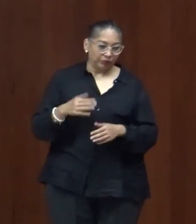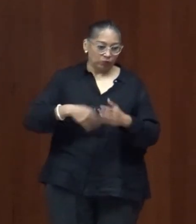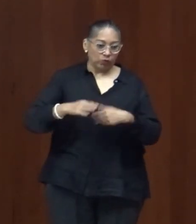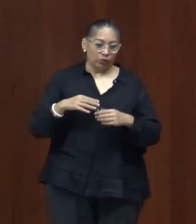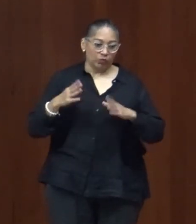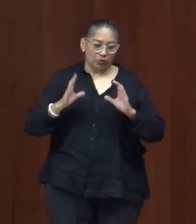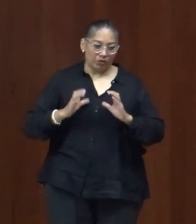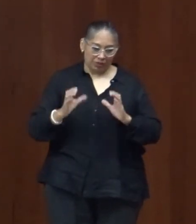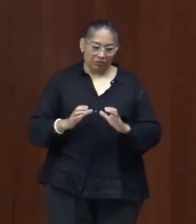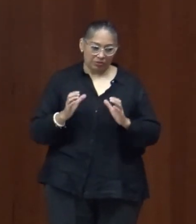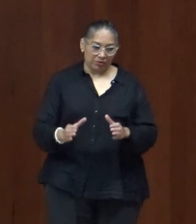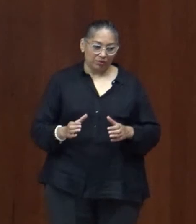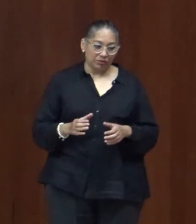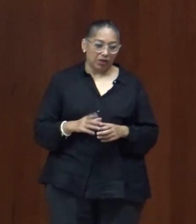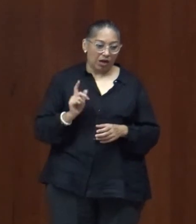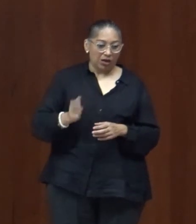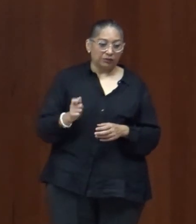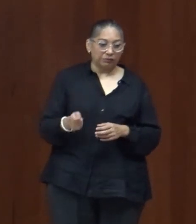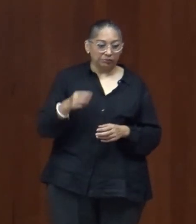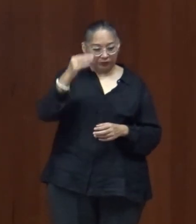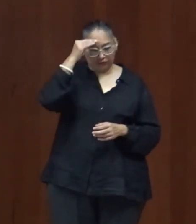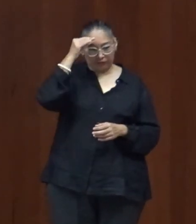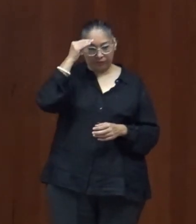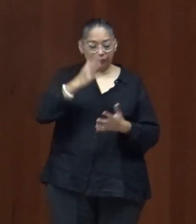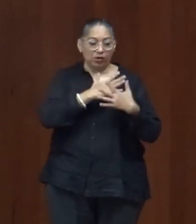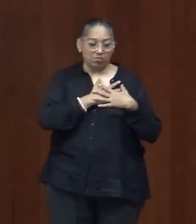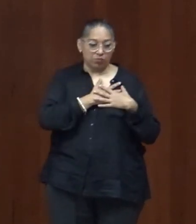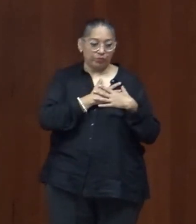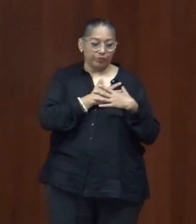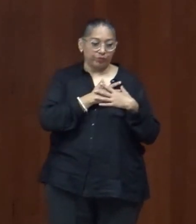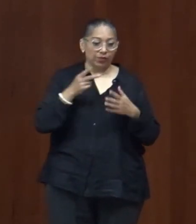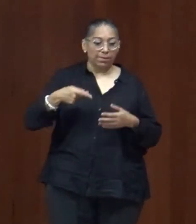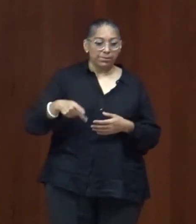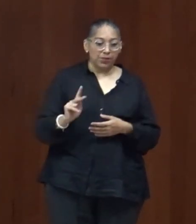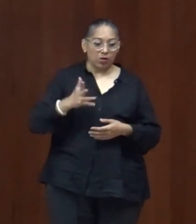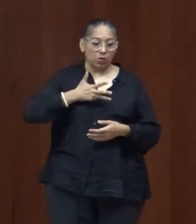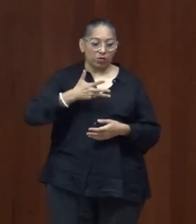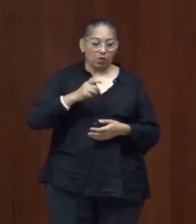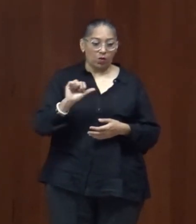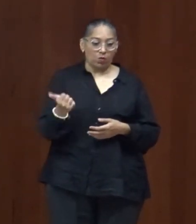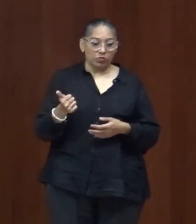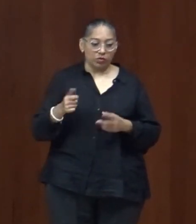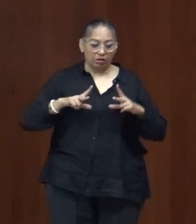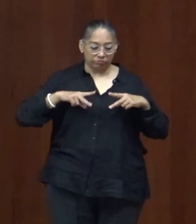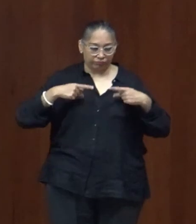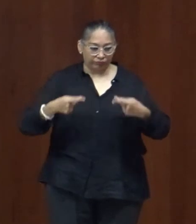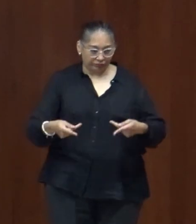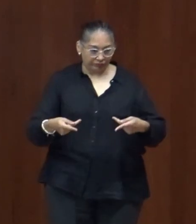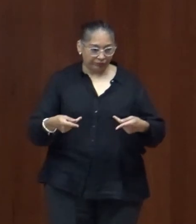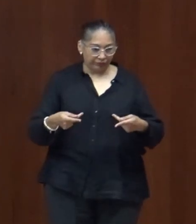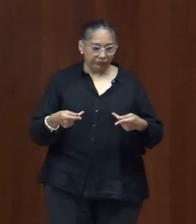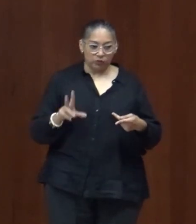del amor pero en ese amor también está la vulnerabilidad este reconocimiento de nuestras pues flaquezas